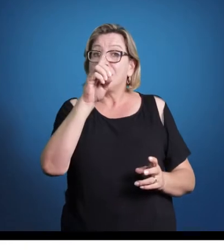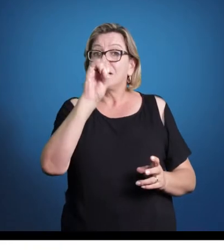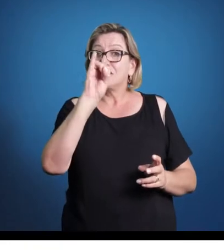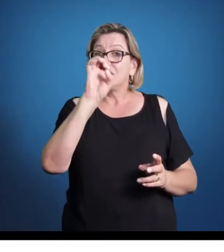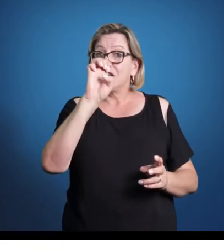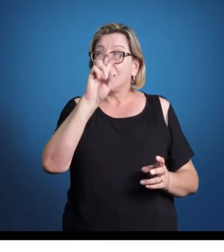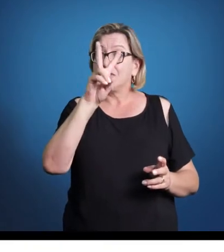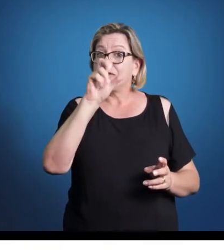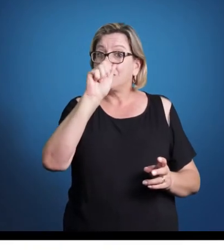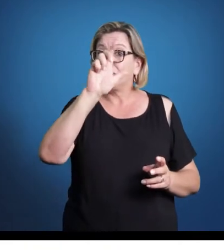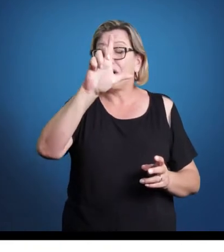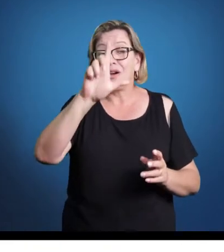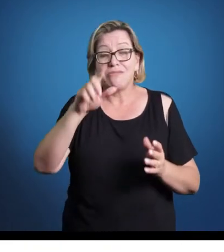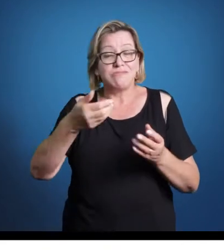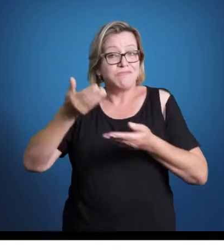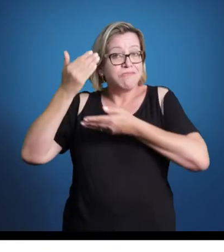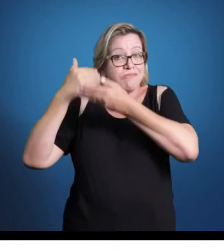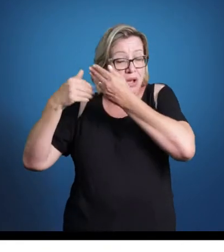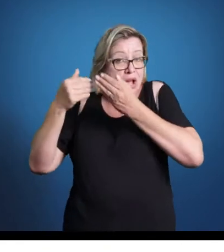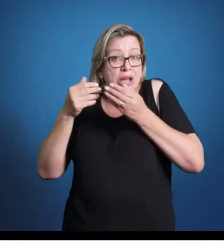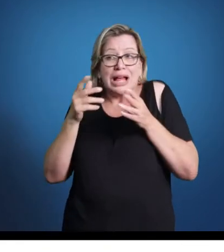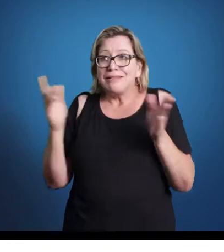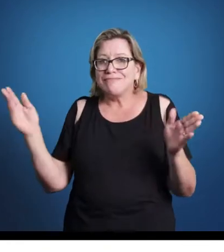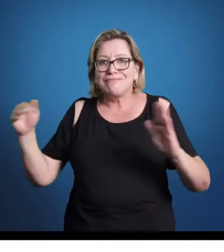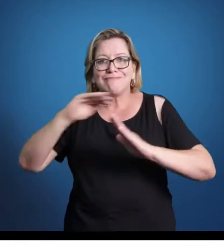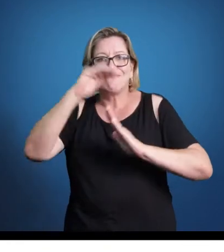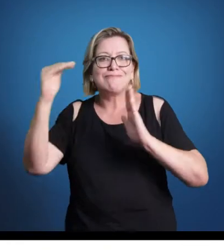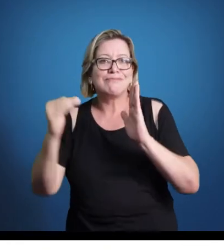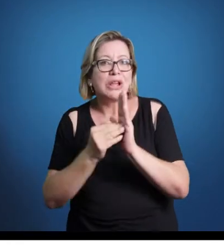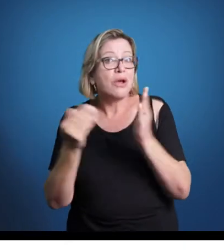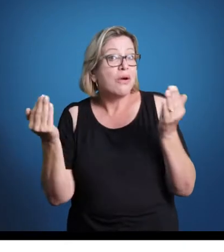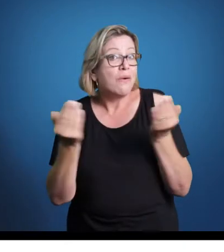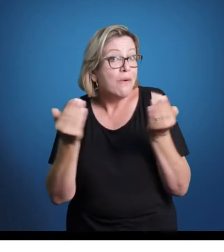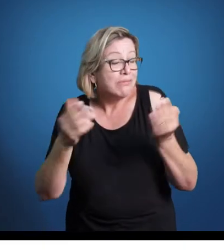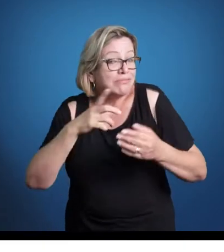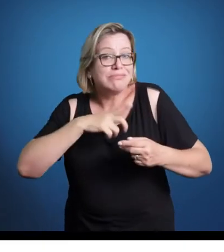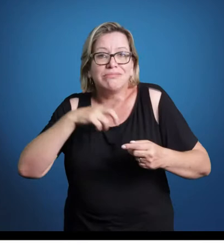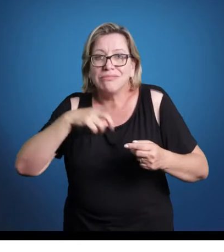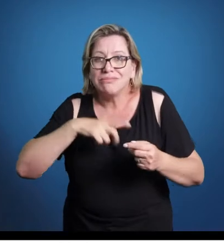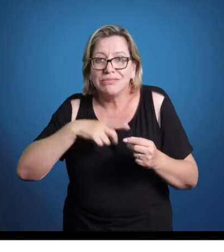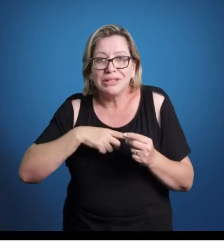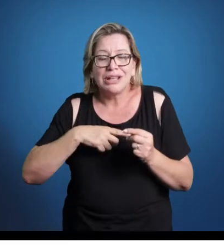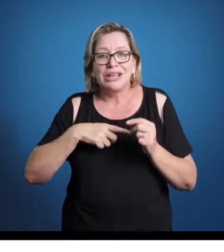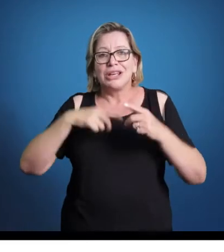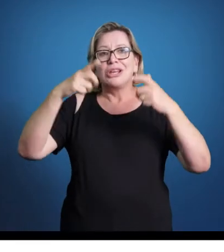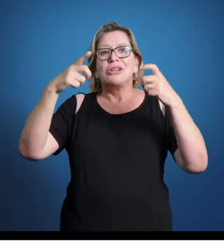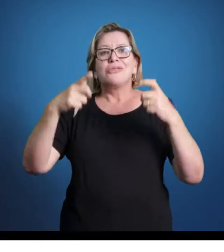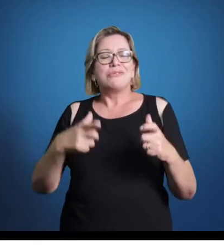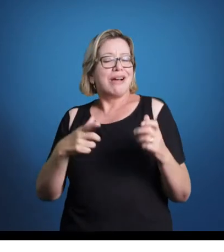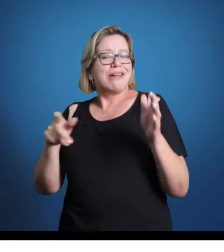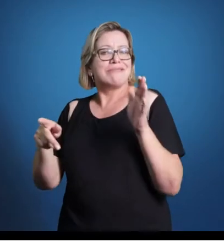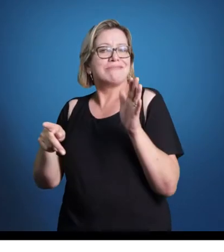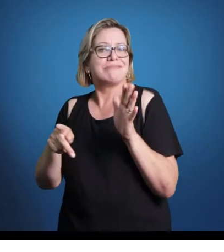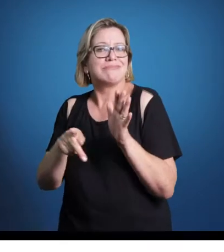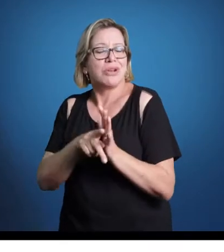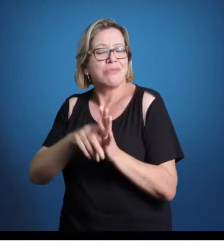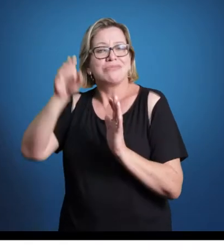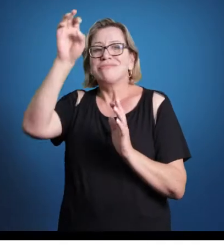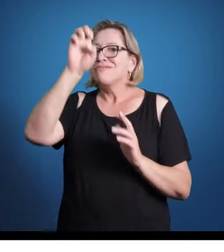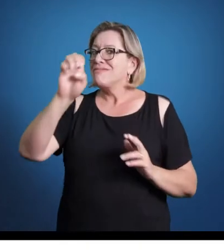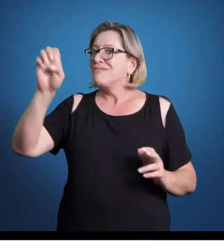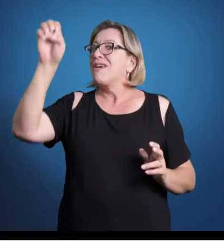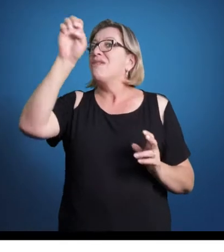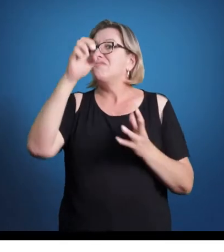antiga. Na verdade, a prática da música medieval existe até hoje, se você procurar conventos beneditinos, aqui no Brasil são poucos, mas na Europa ainda há muitos,